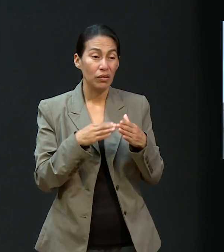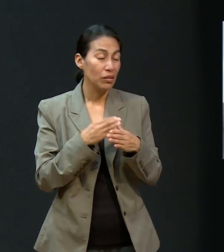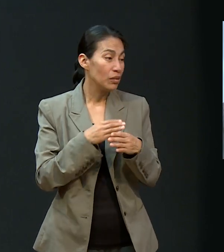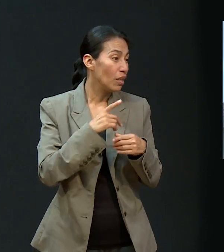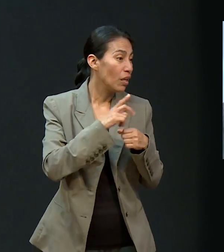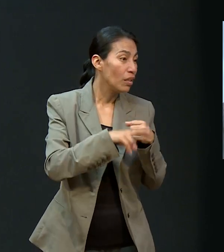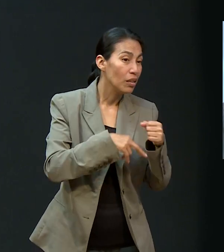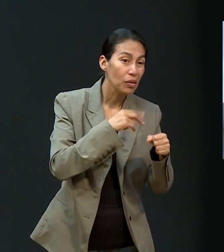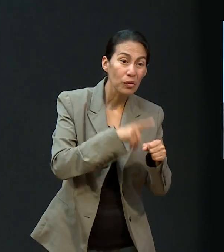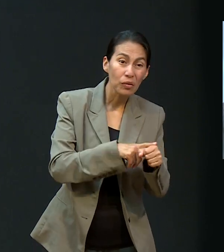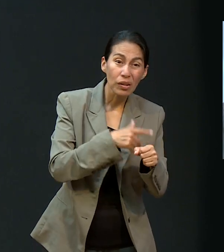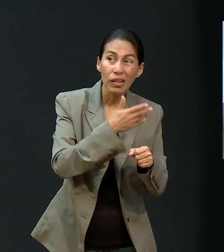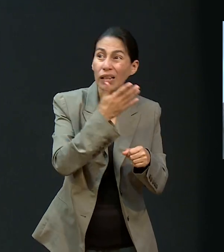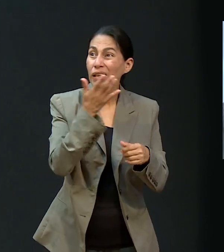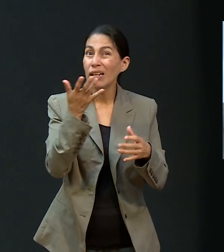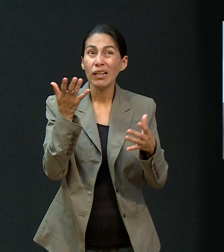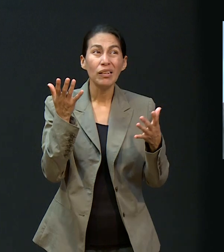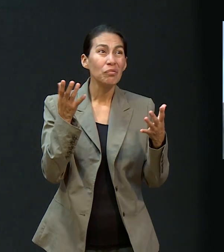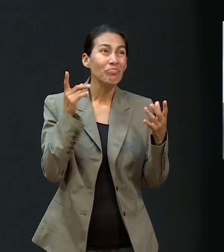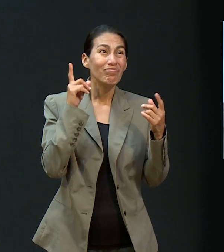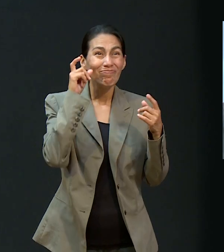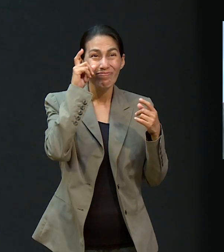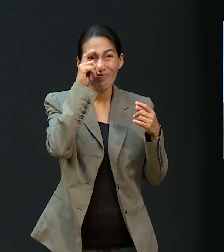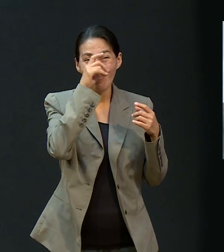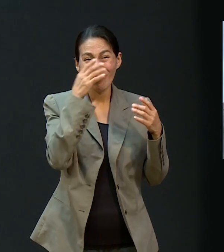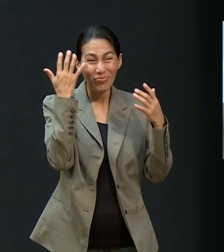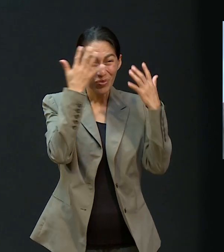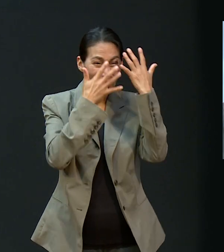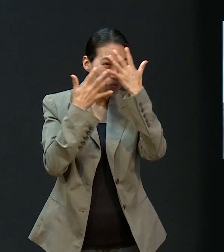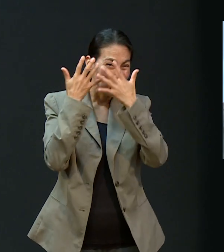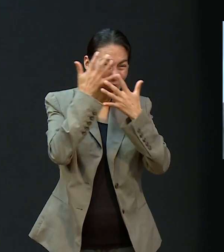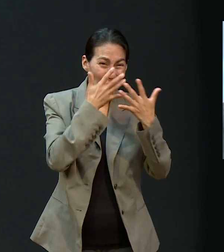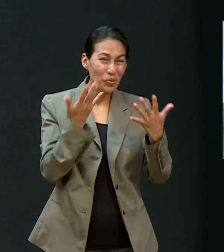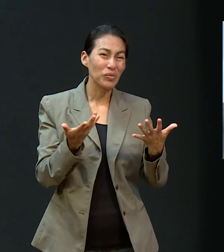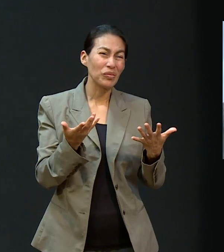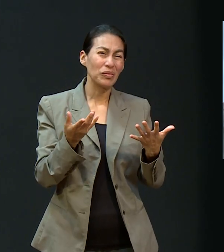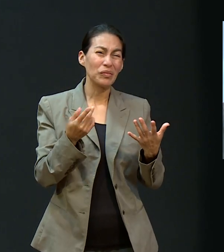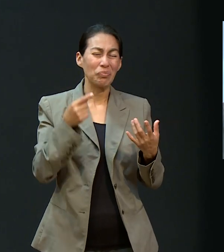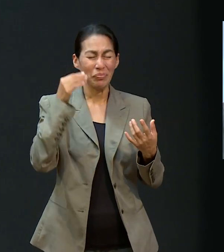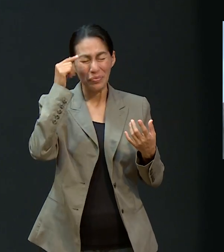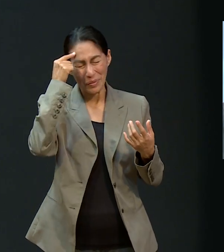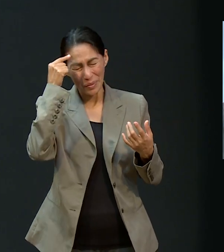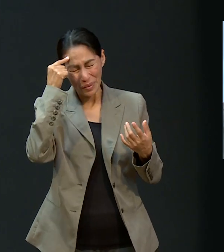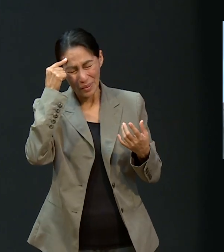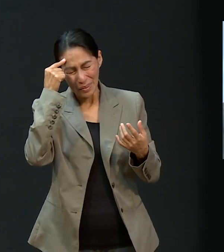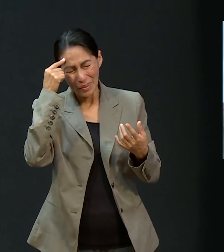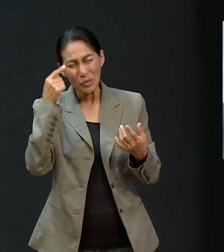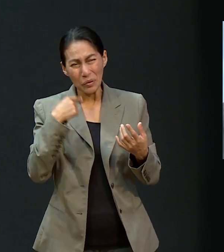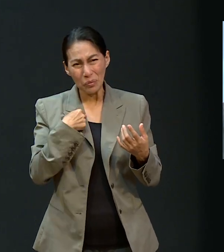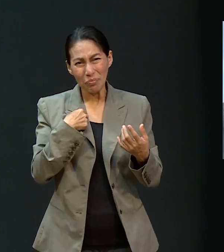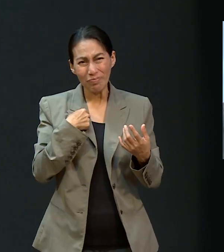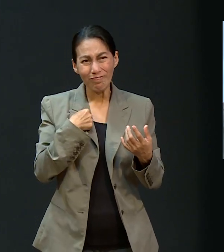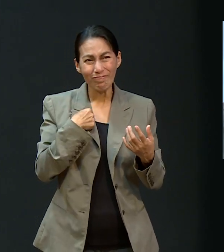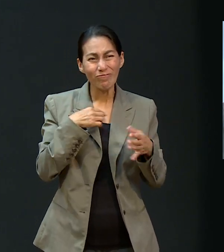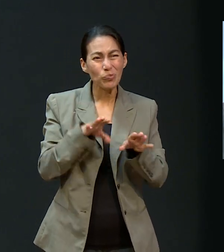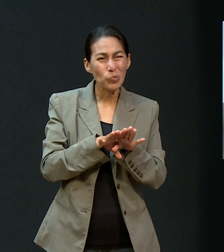en la naturaleza. De tal forma que tú puedes pensar, bueno, ¿y cómo sé que todo va a ir bien en el